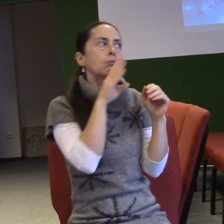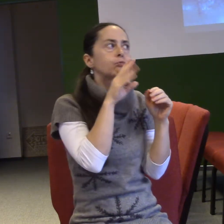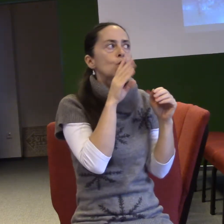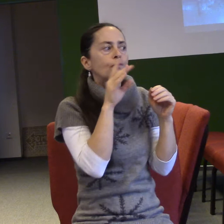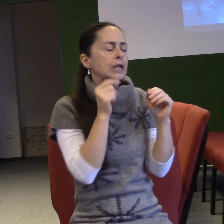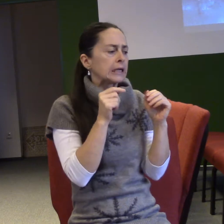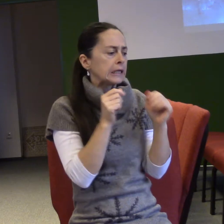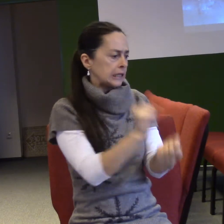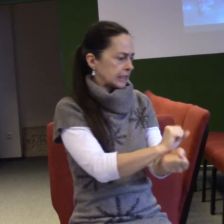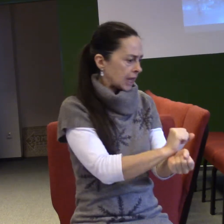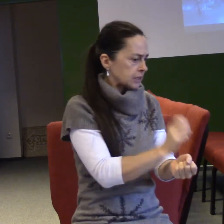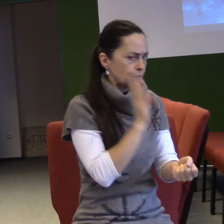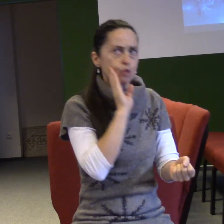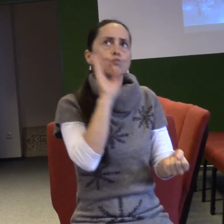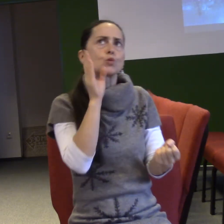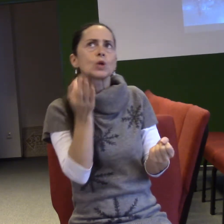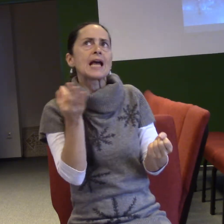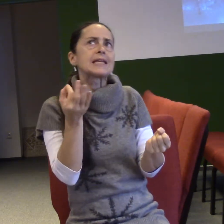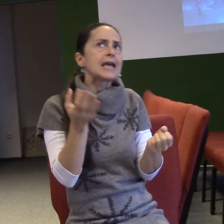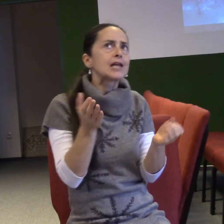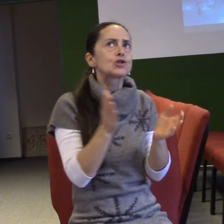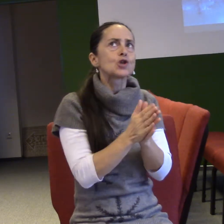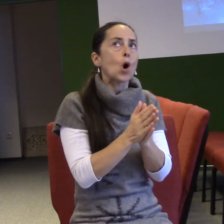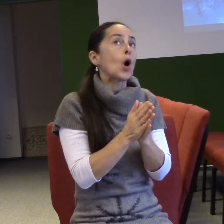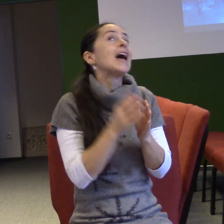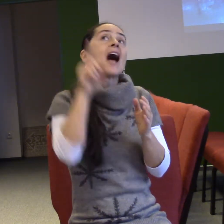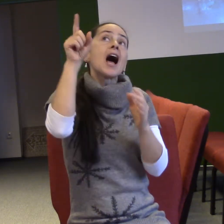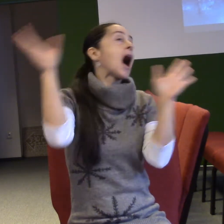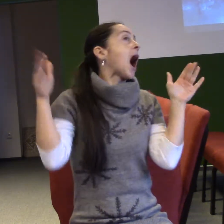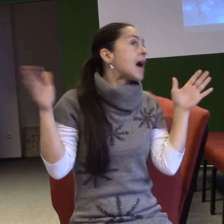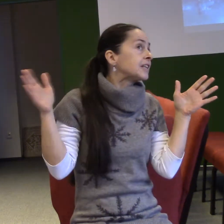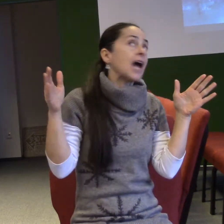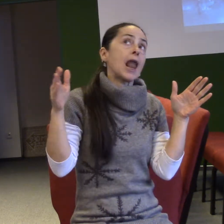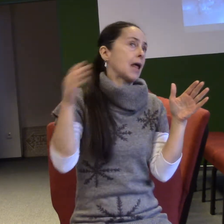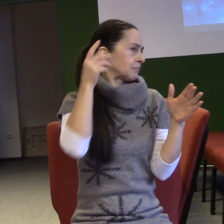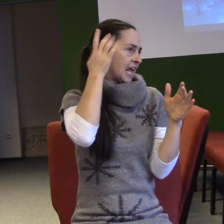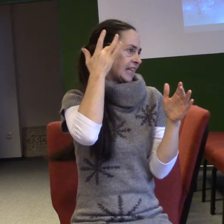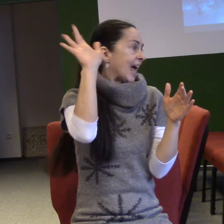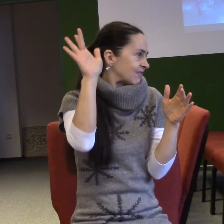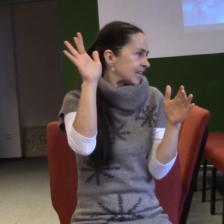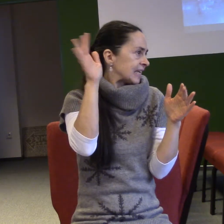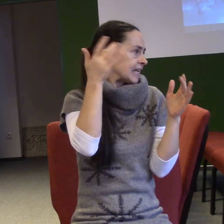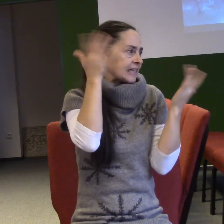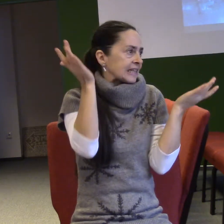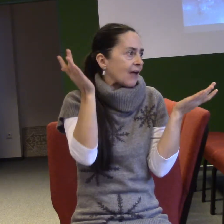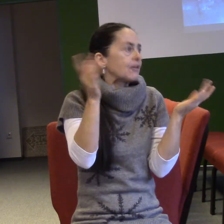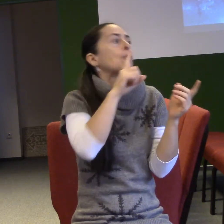Byli tak v nejistotě, protože nikdy ani anděle nevědí, co pán Bůh na zemi připravuje, ale anděle si tak mezi sebou šeptali, tyhle ten Gabriel